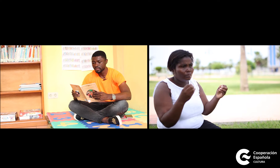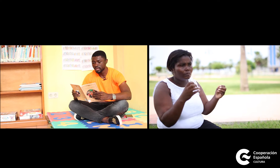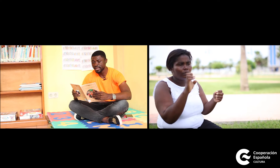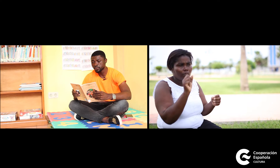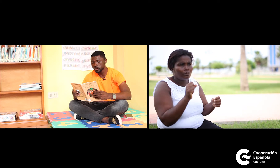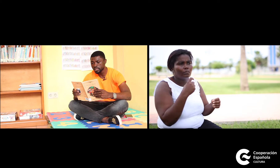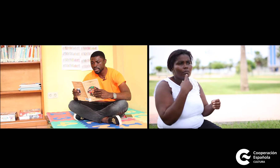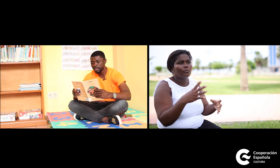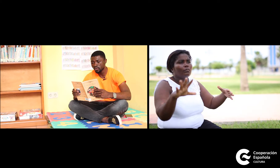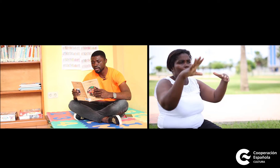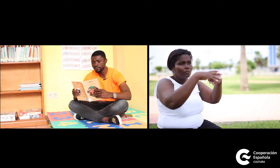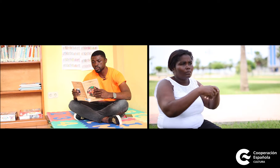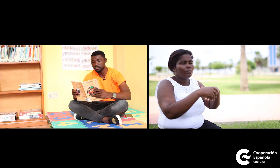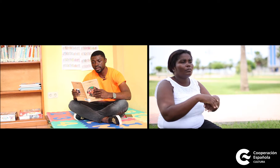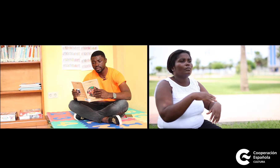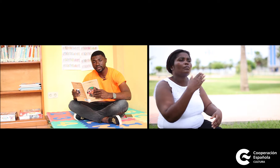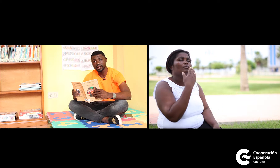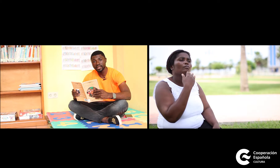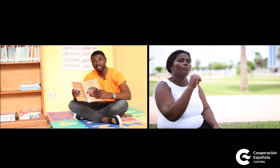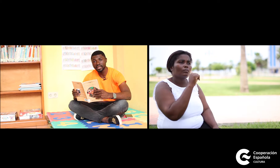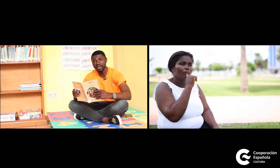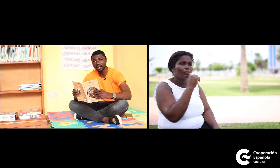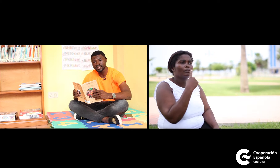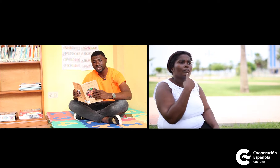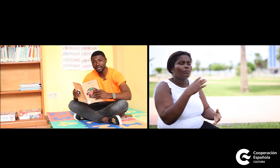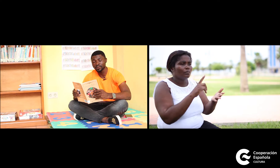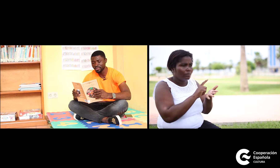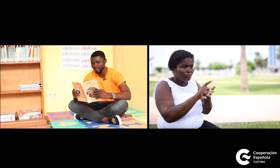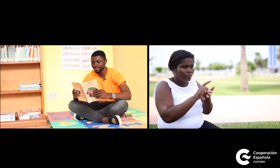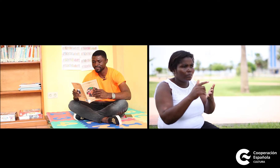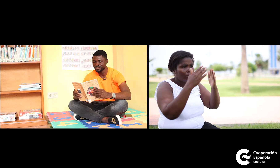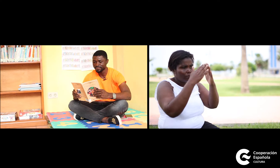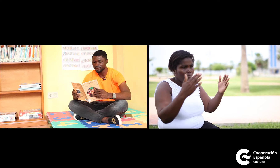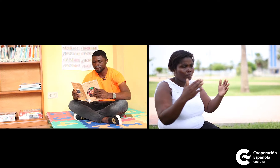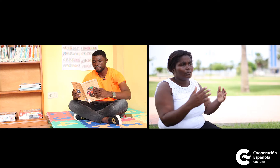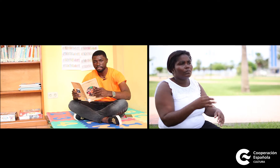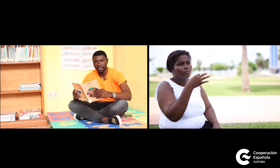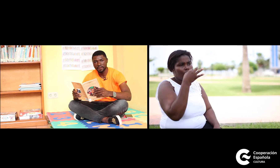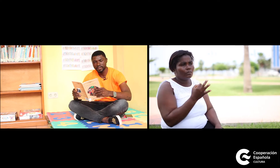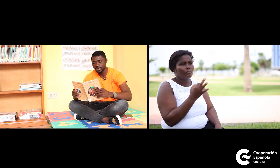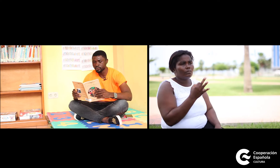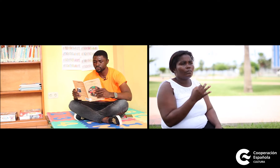La esposa de Moana Vitombarí quería tener la casa reluciente. Empezamos.